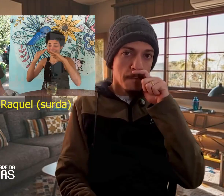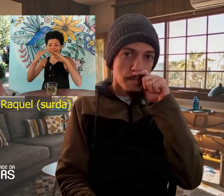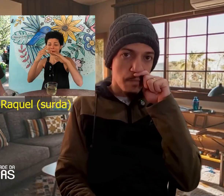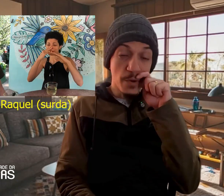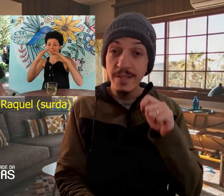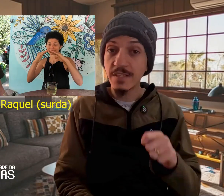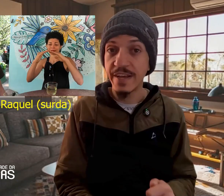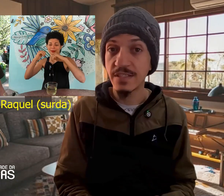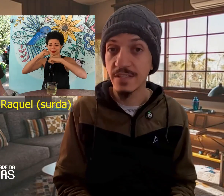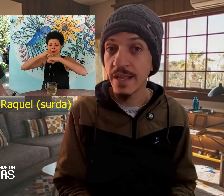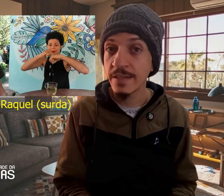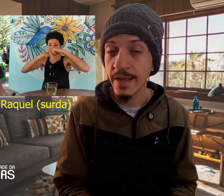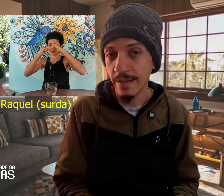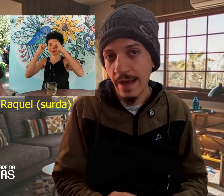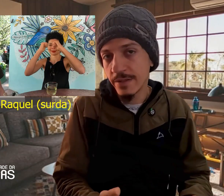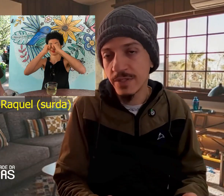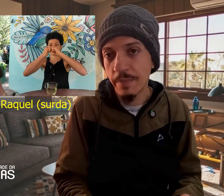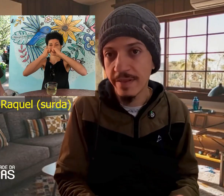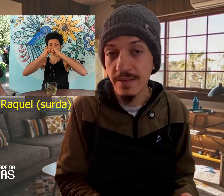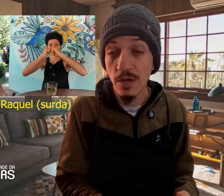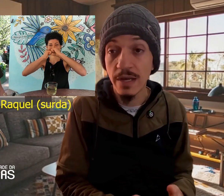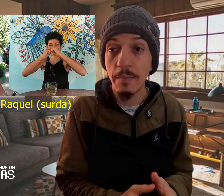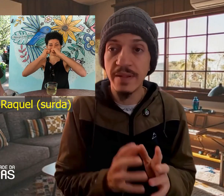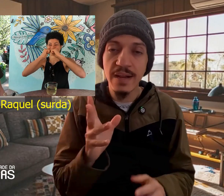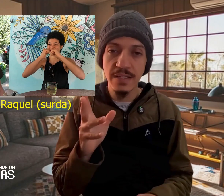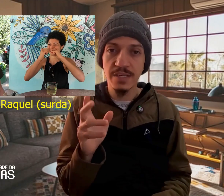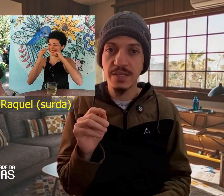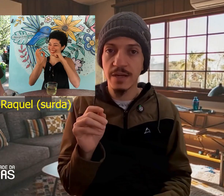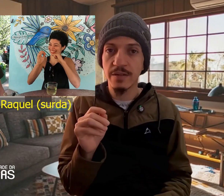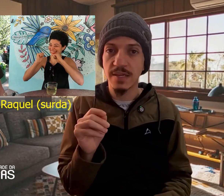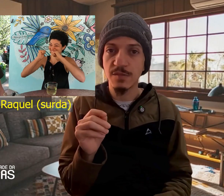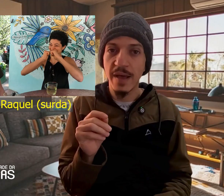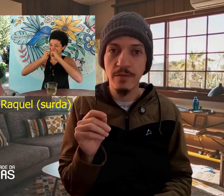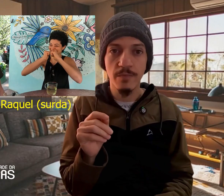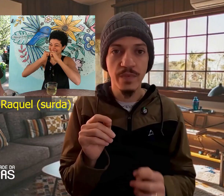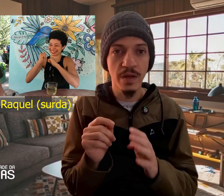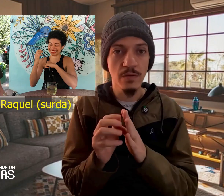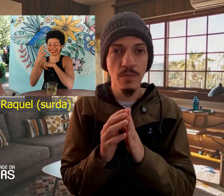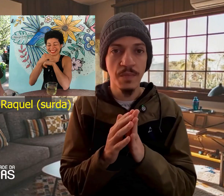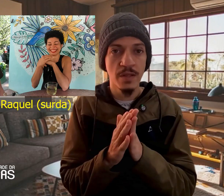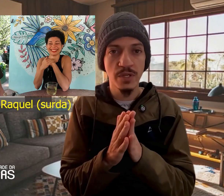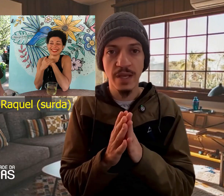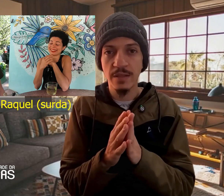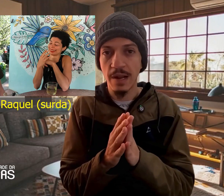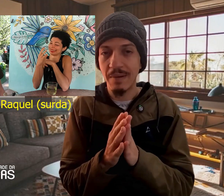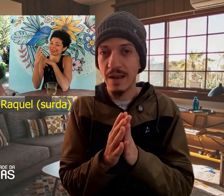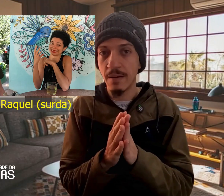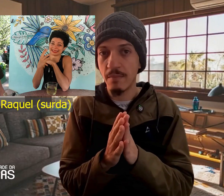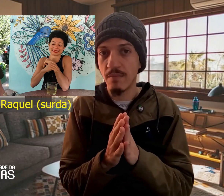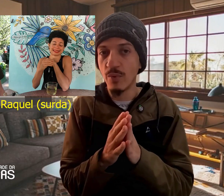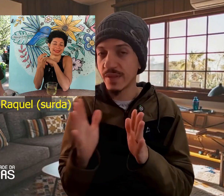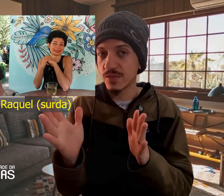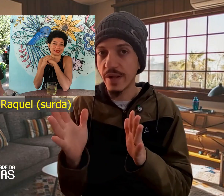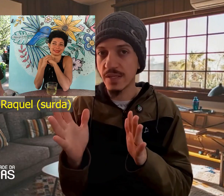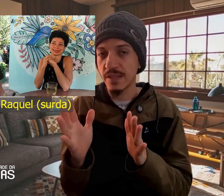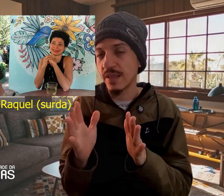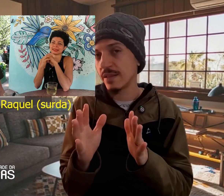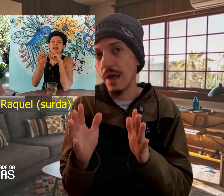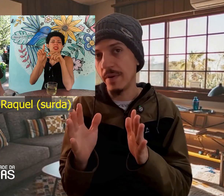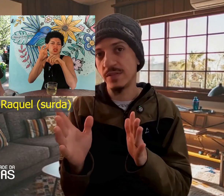muitas vezes quem está na área de interpretação acaba negligenciando esse aspecto, tanto de quem trabalha muitas horas, tem intérpretes